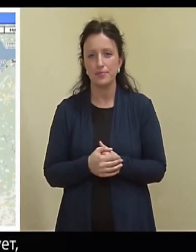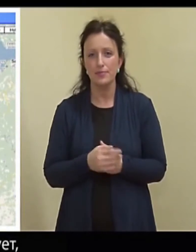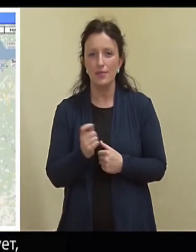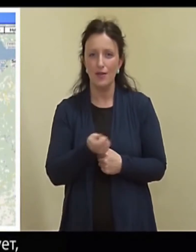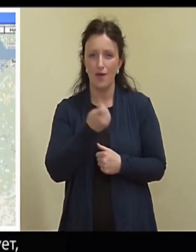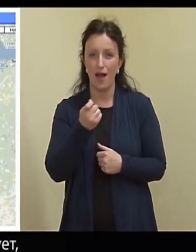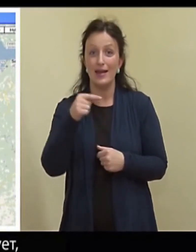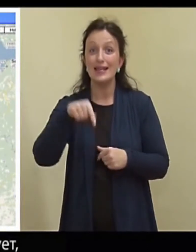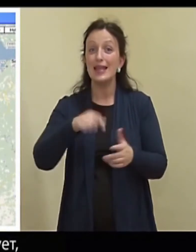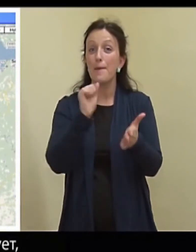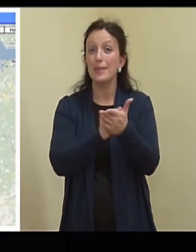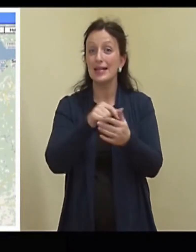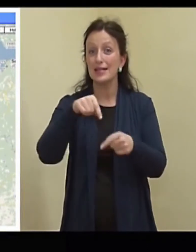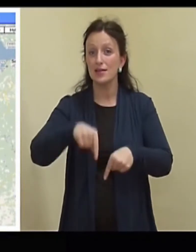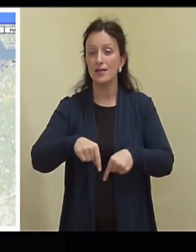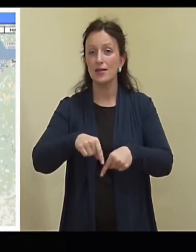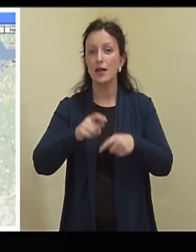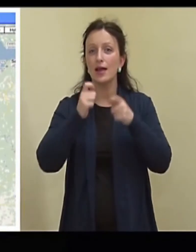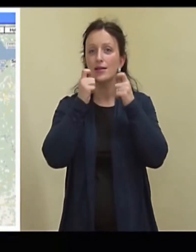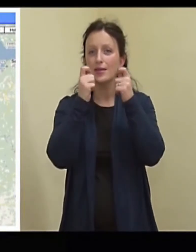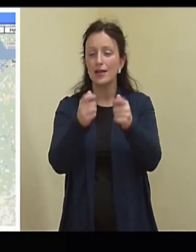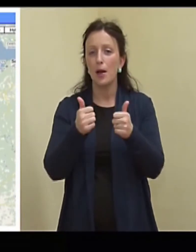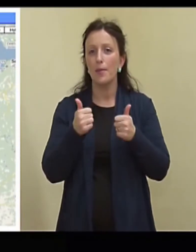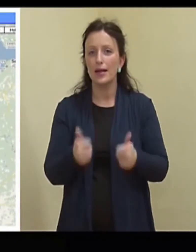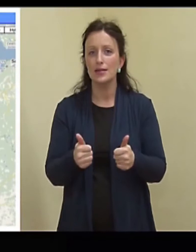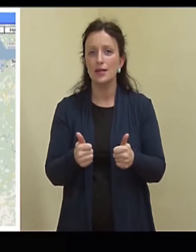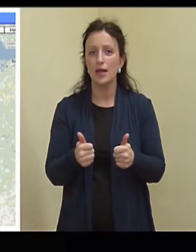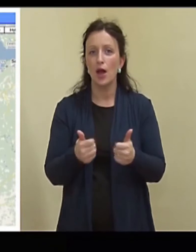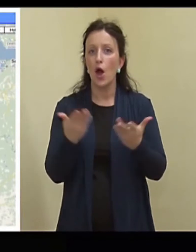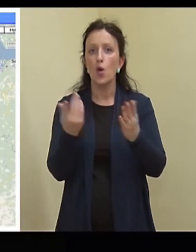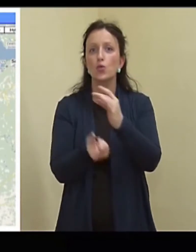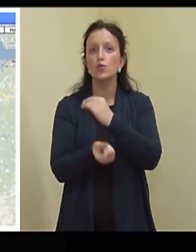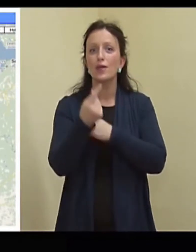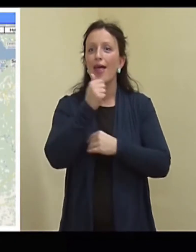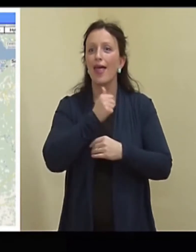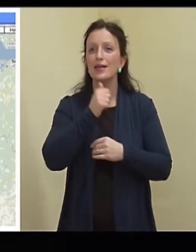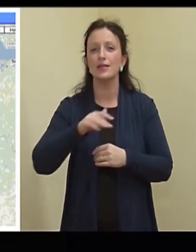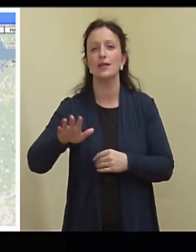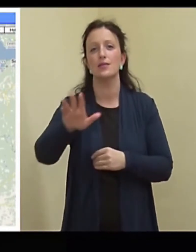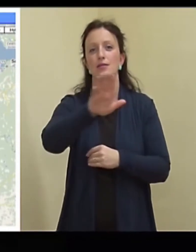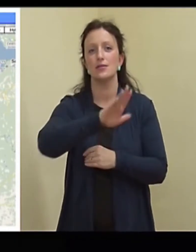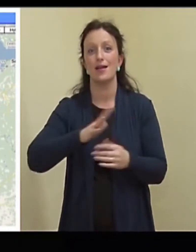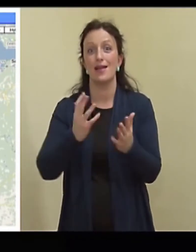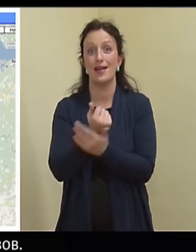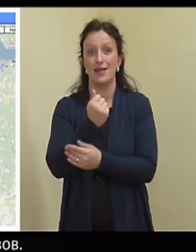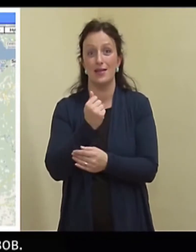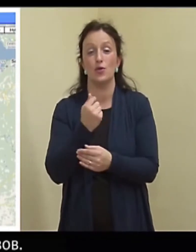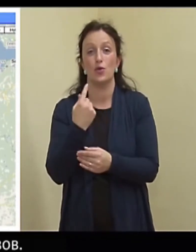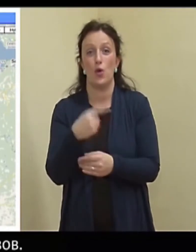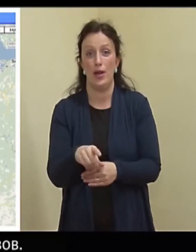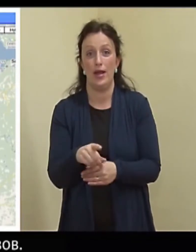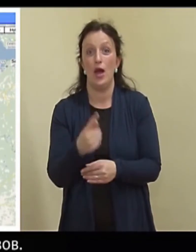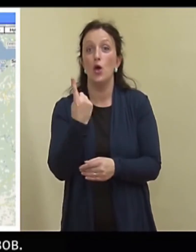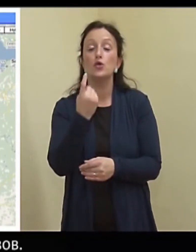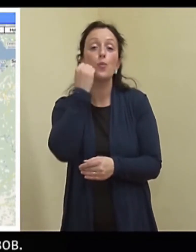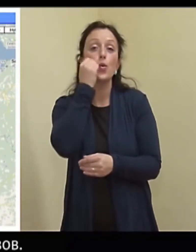illustreerib hästi seda, kust kohast Eesti vabariigis on leitud lõhkekehi. Üks punane